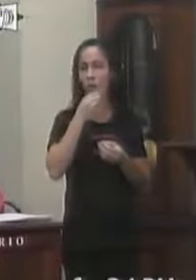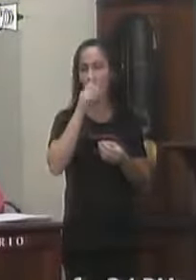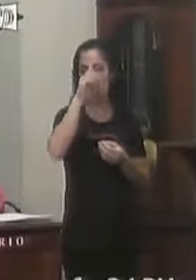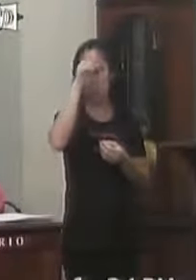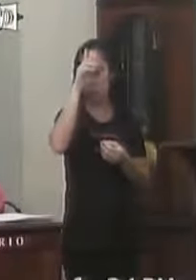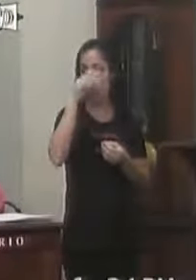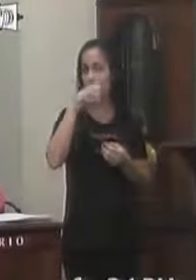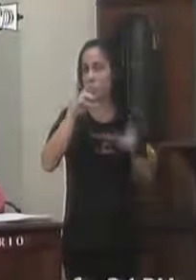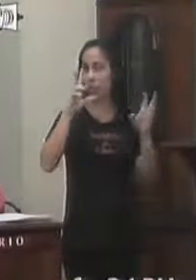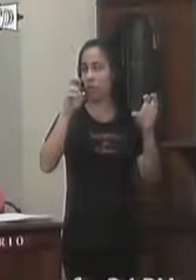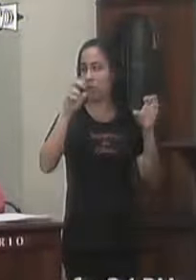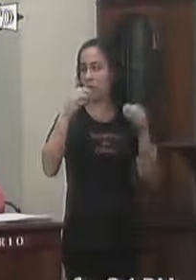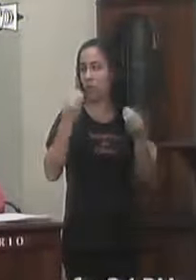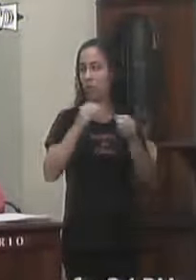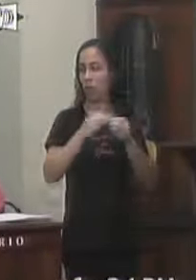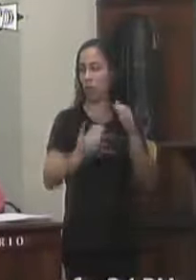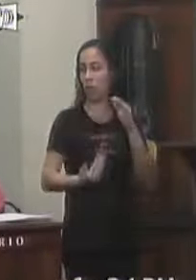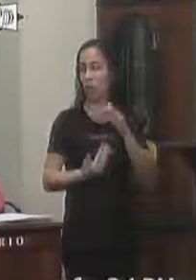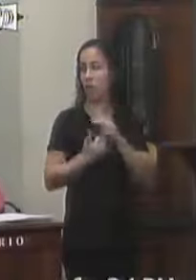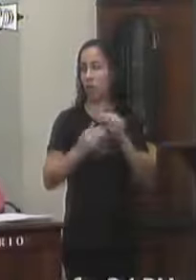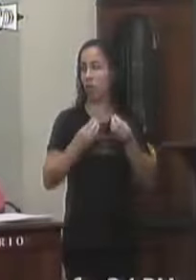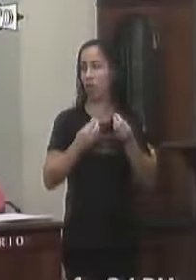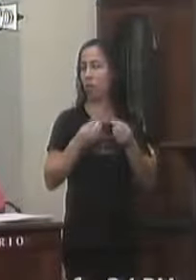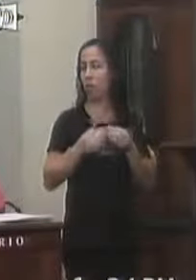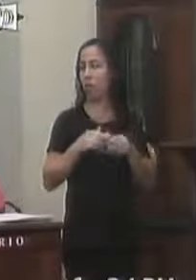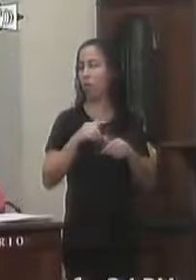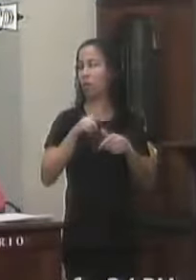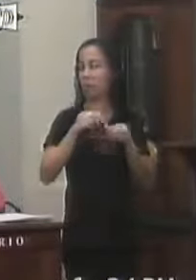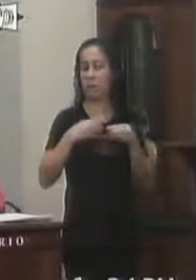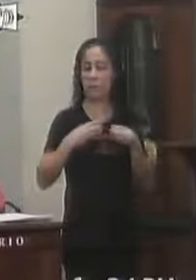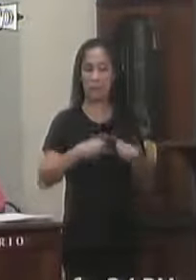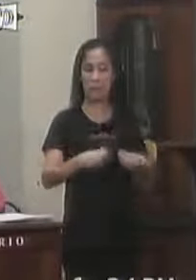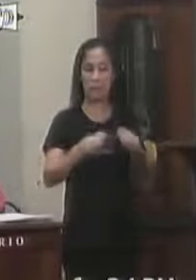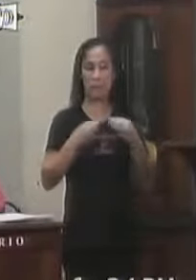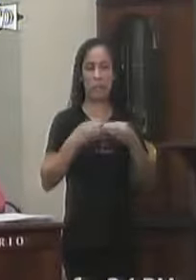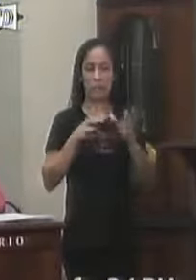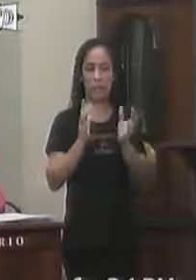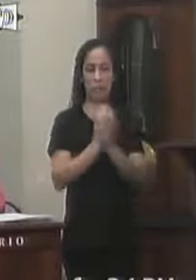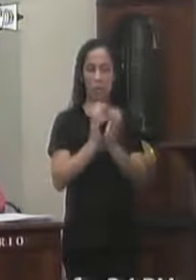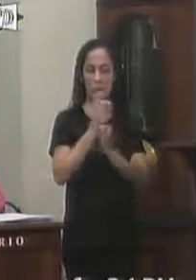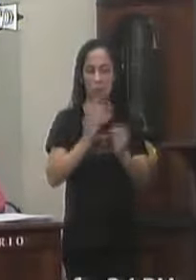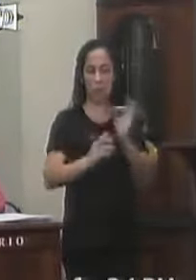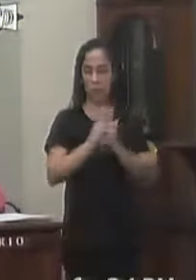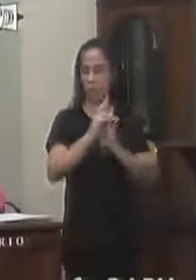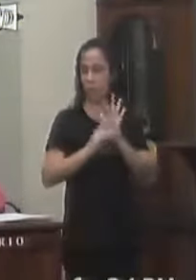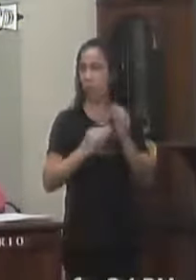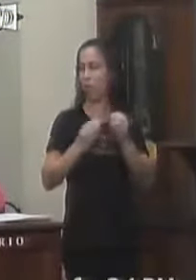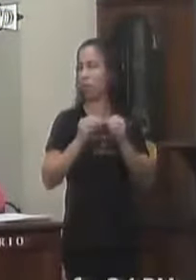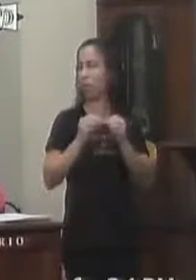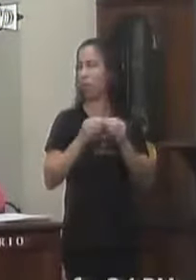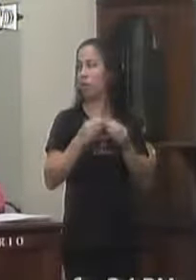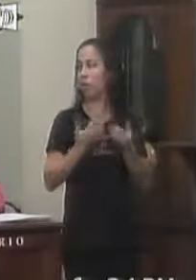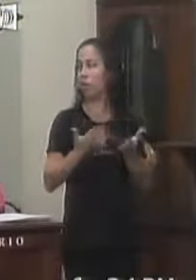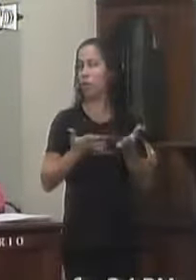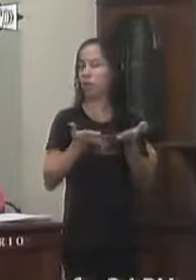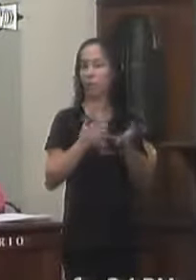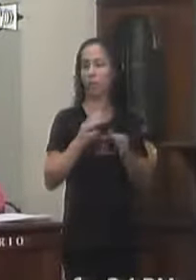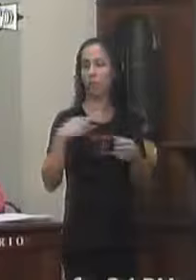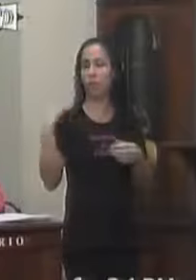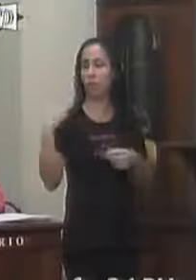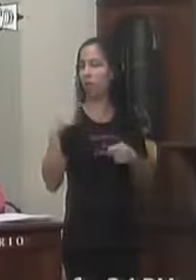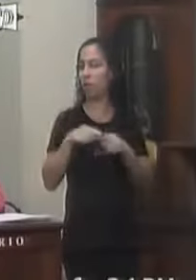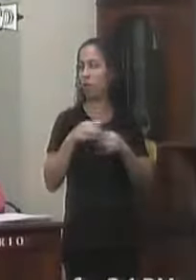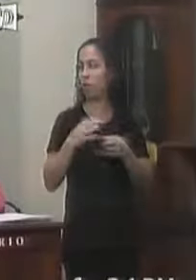matéria Por fim Analisando o projeto De lei ordinária Enviado a esta Comissão de externação Presidente de profissão Legislativa Encaminhado pelo nobre Vereador